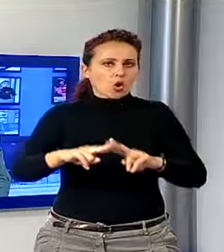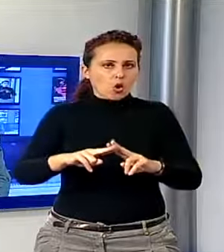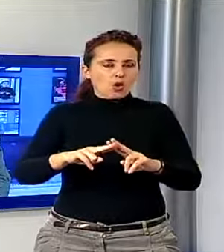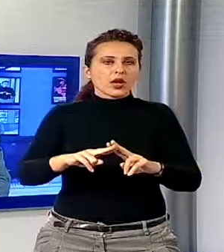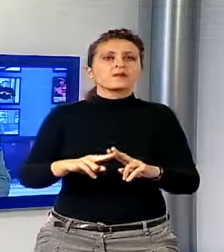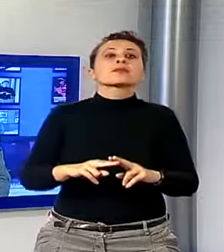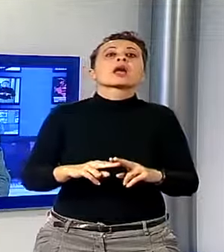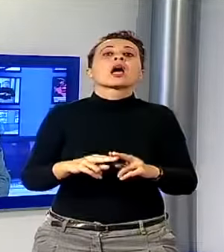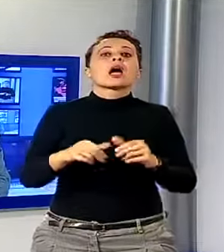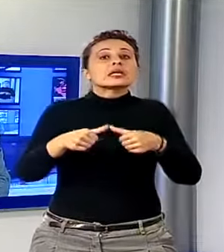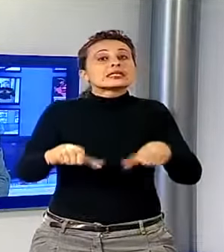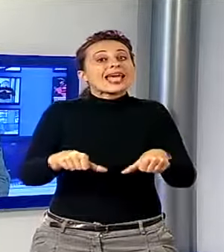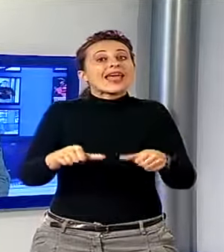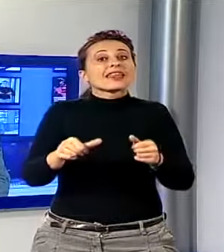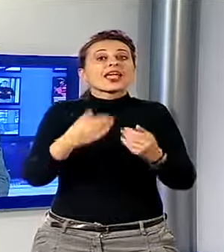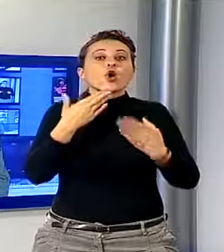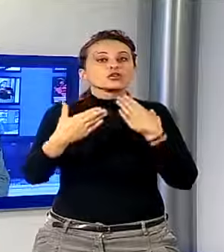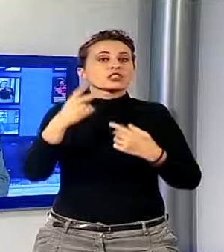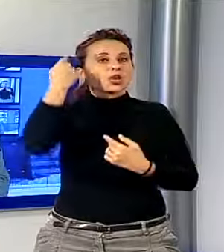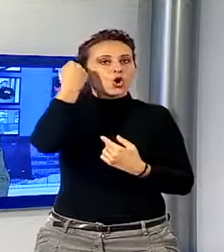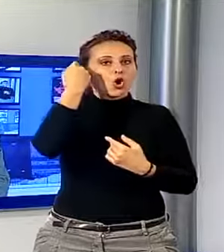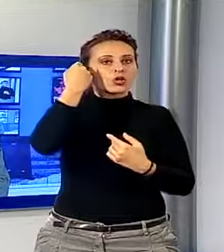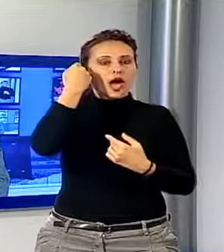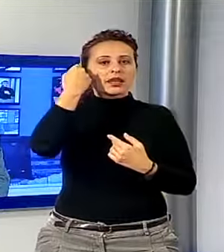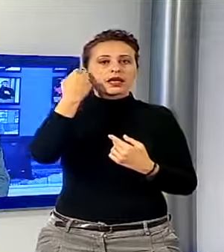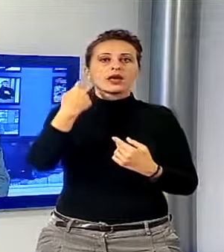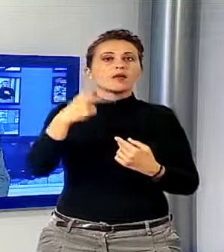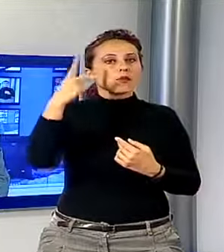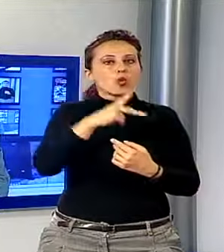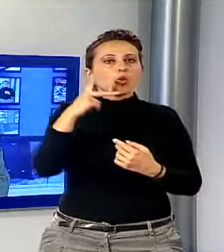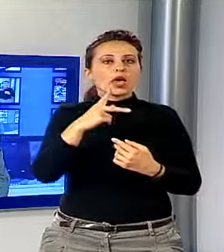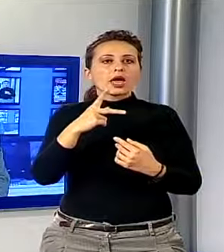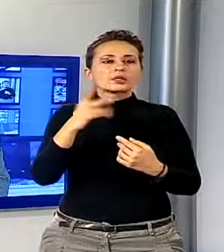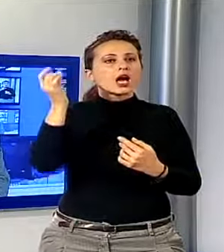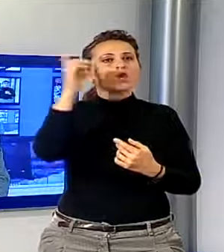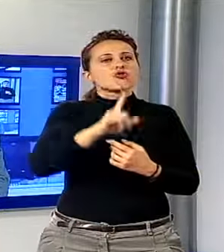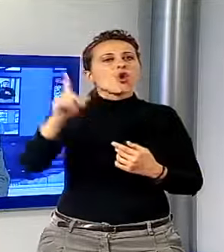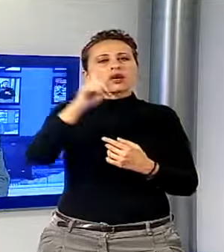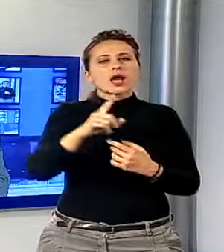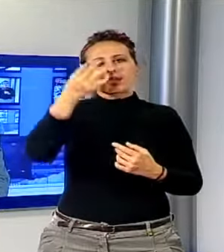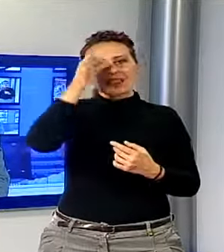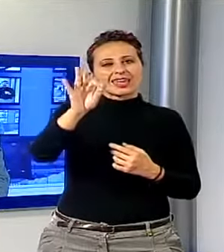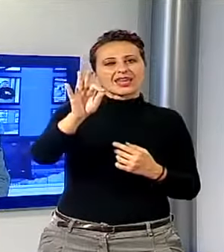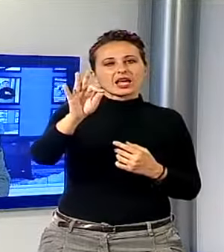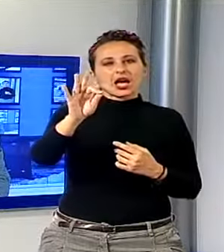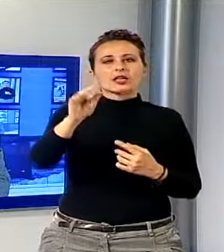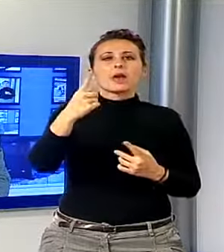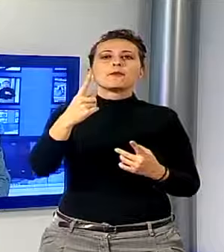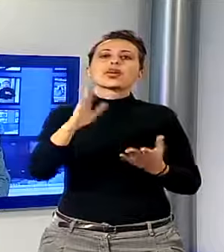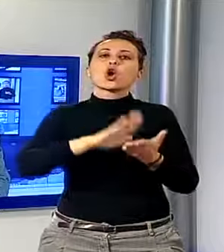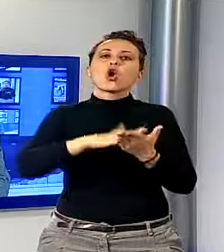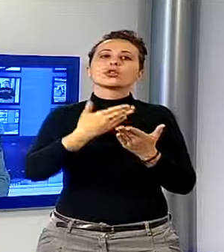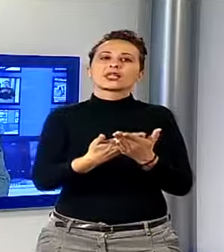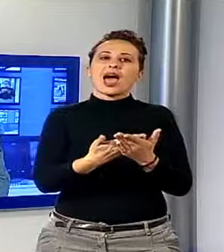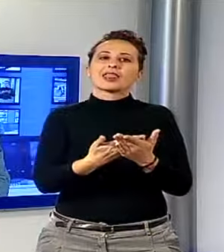notarile lucchese, la giornata dedicata alla presentazione dei contratti di convivenza. Il 30 novembre prossimo tutti gli